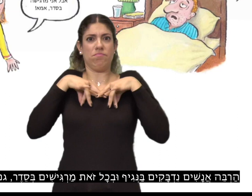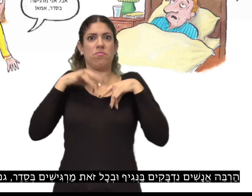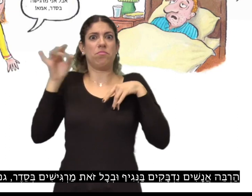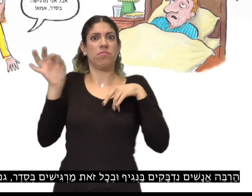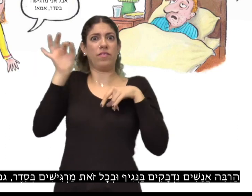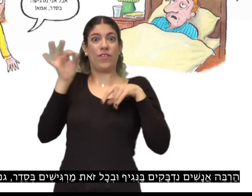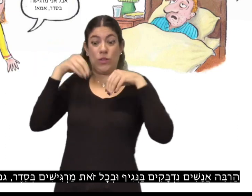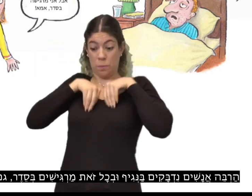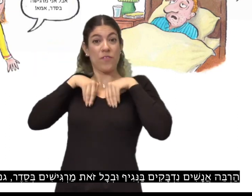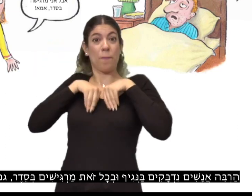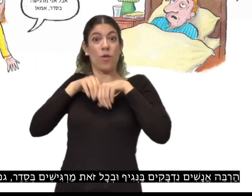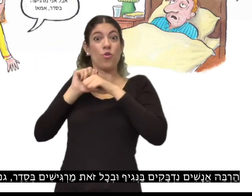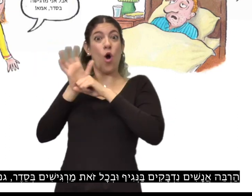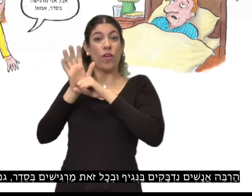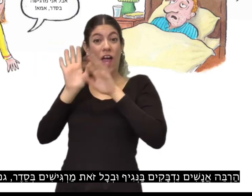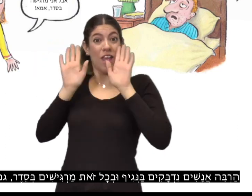ובכל זאת מרגישים בסדר.